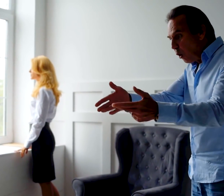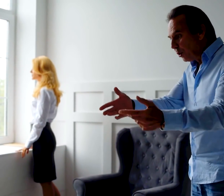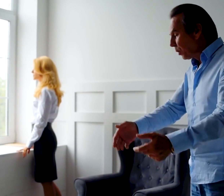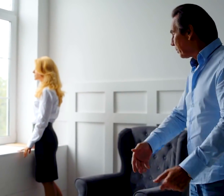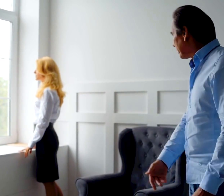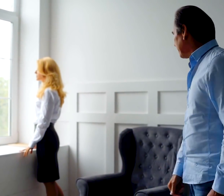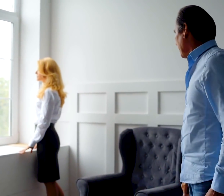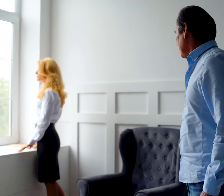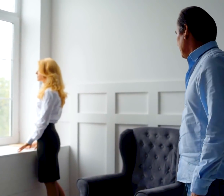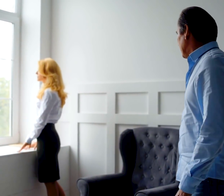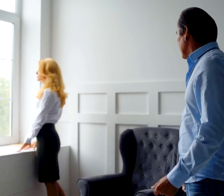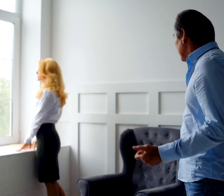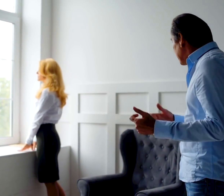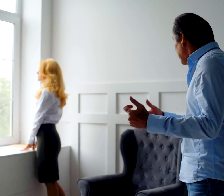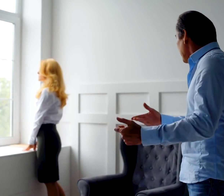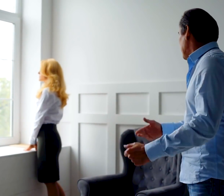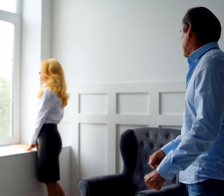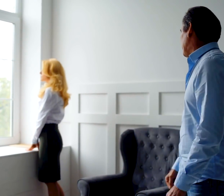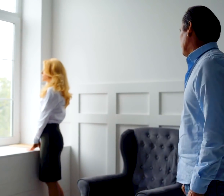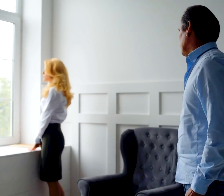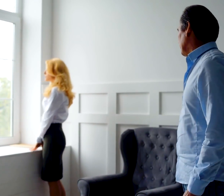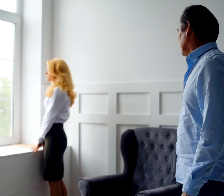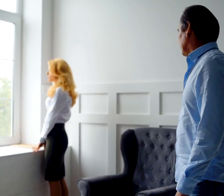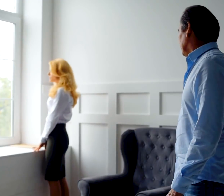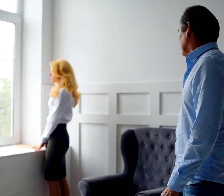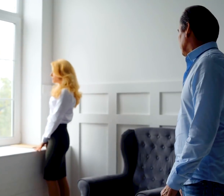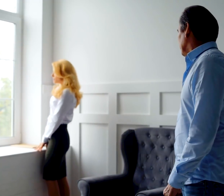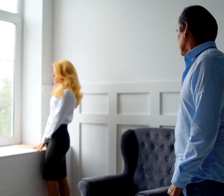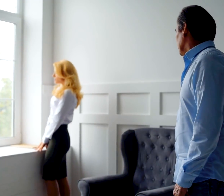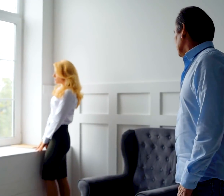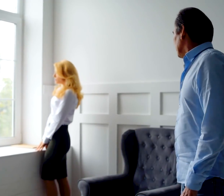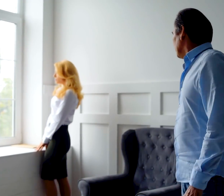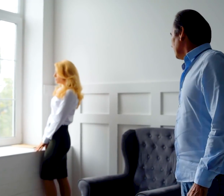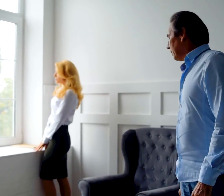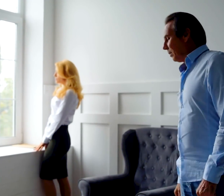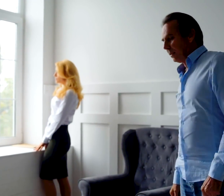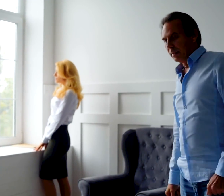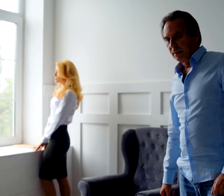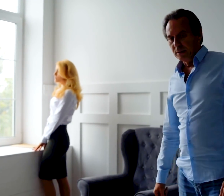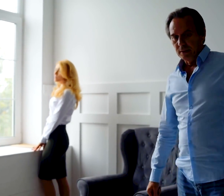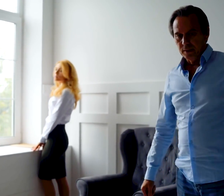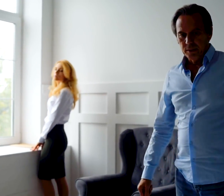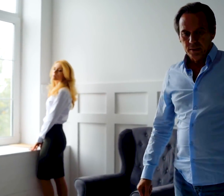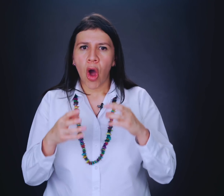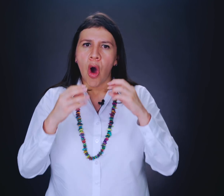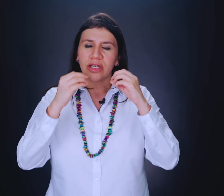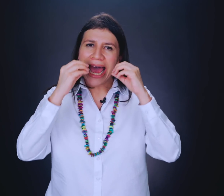¿soy celoso con mi hermana, con mi mamá, con mi pareja o solamente me pasa con esta pareja? Por otro lado, o sea,